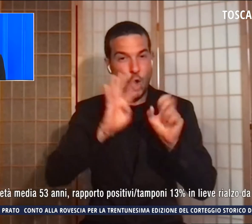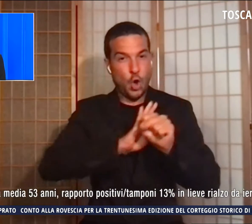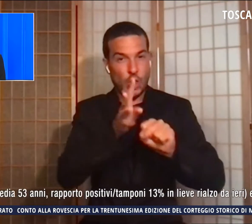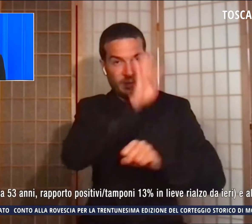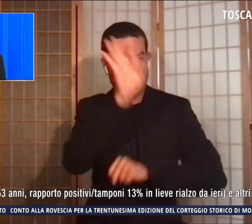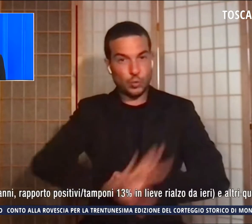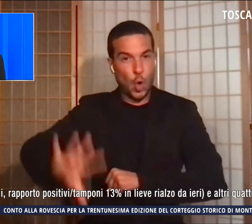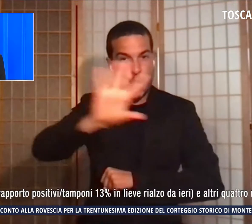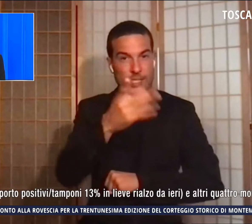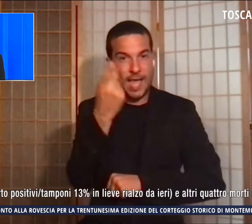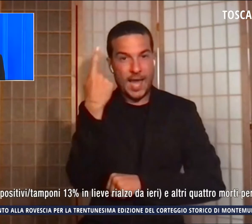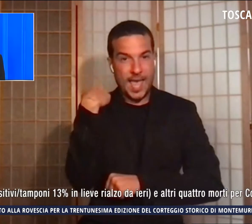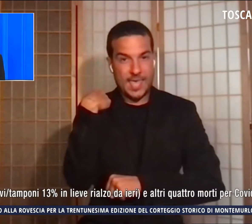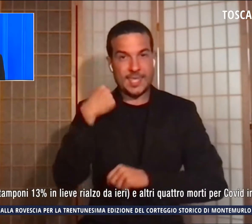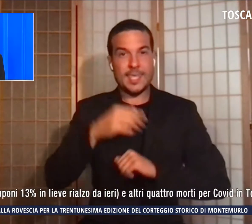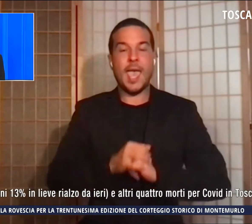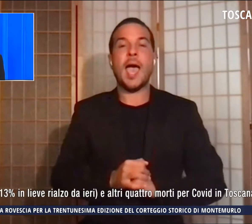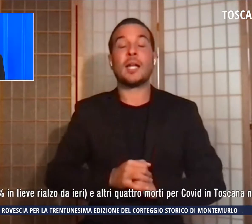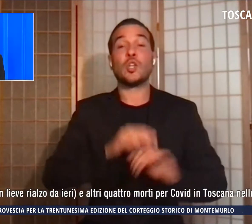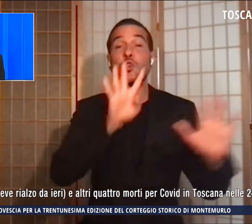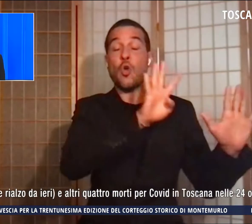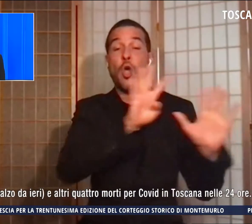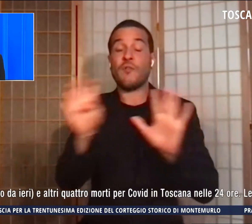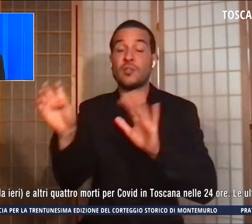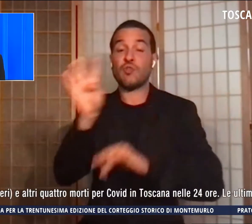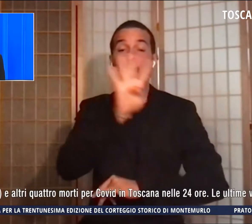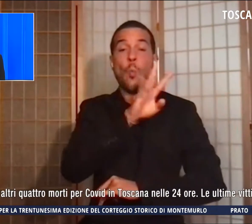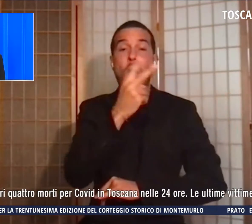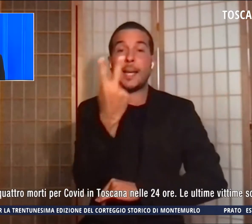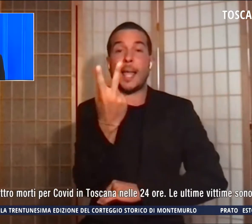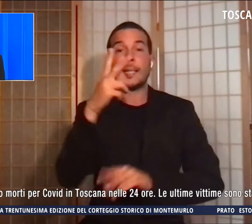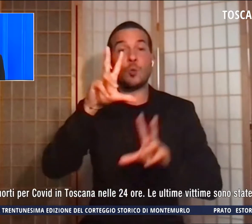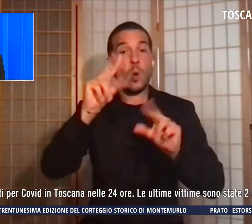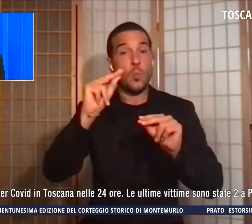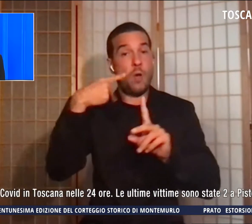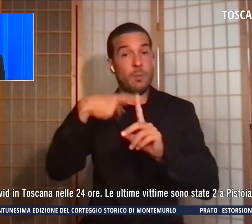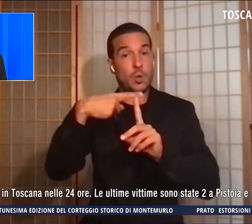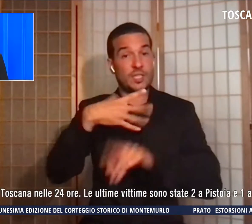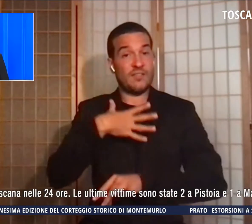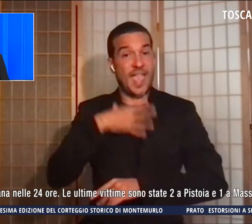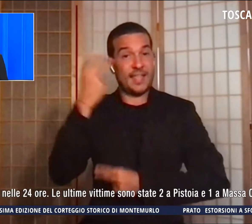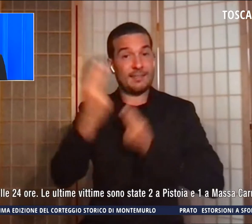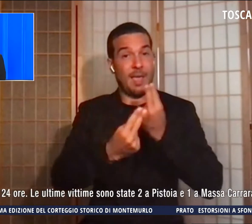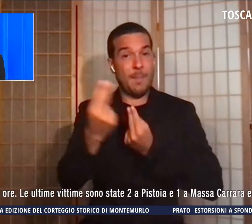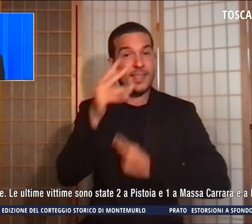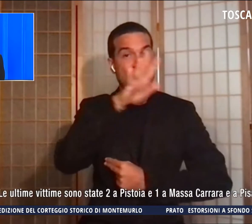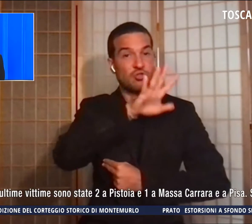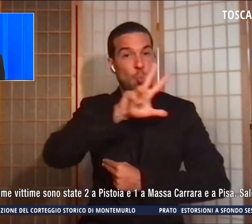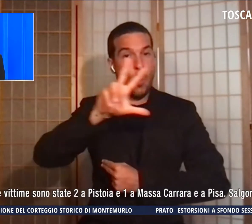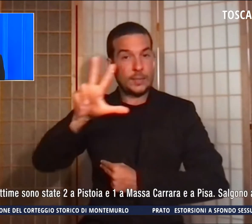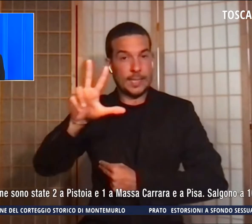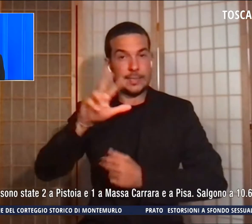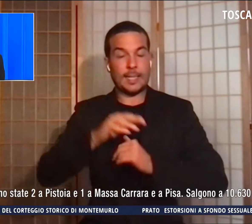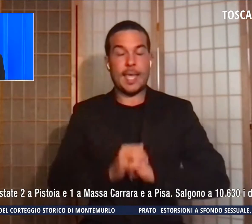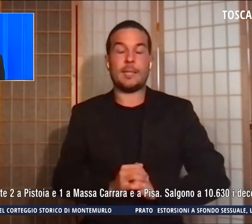Altri 942 nuovi casi con un'età media di 53 anni e rapporto